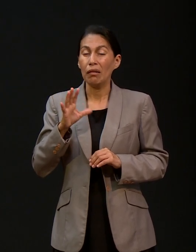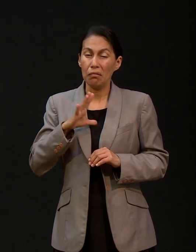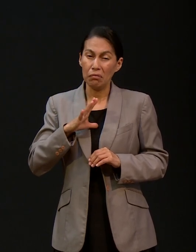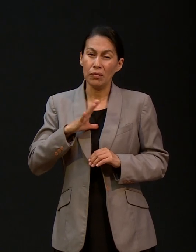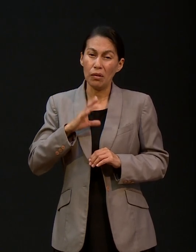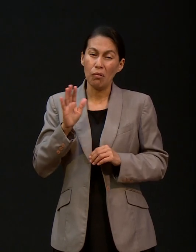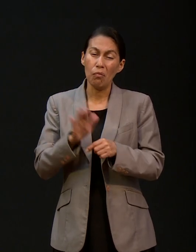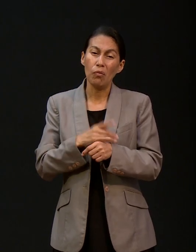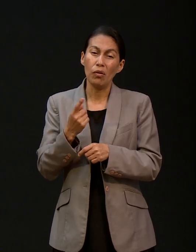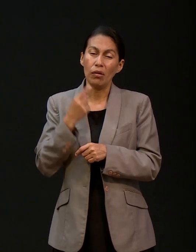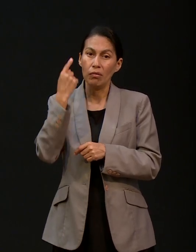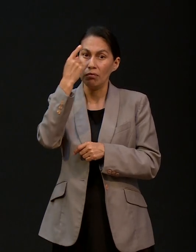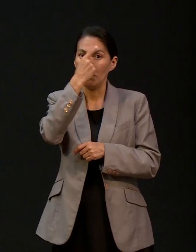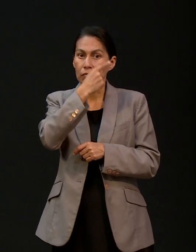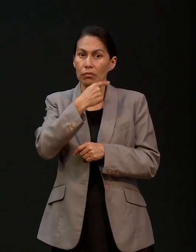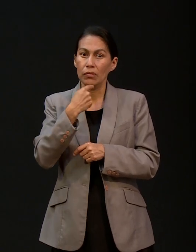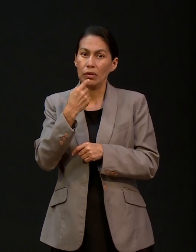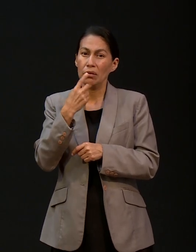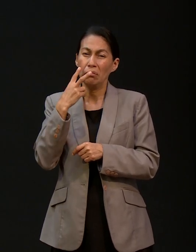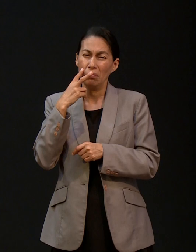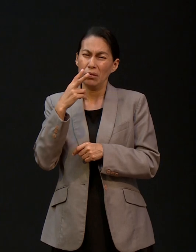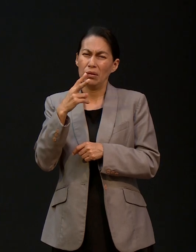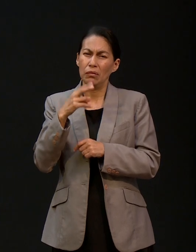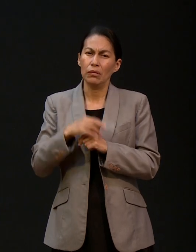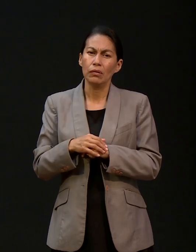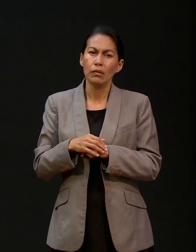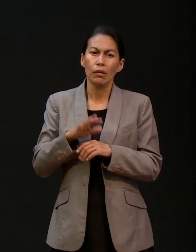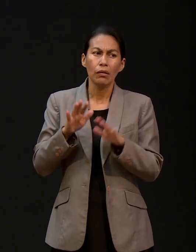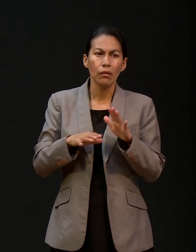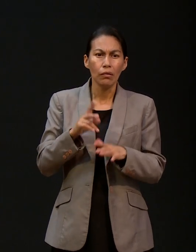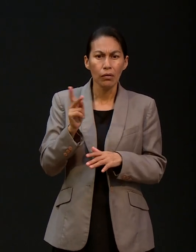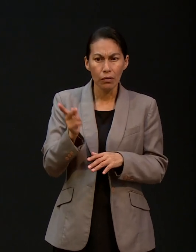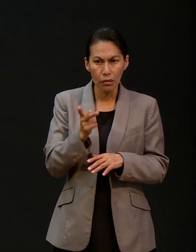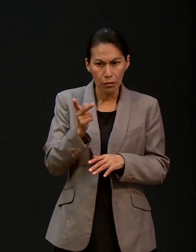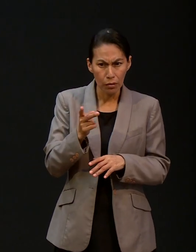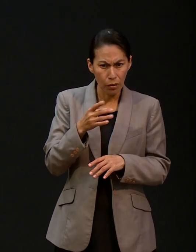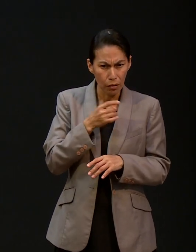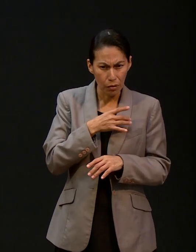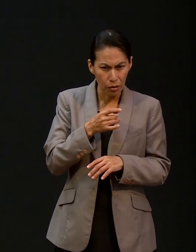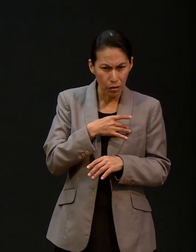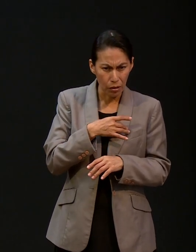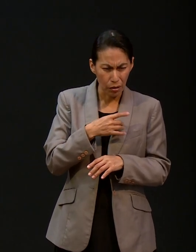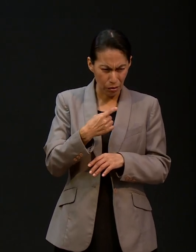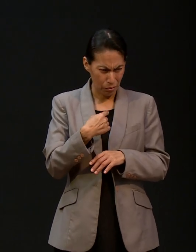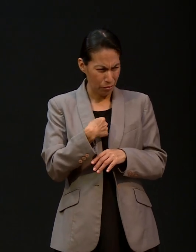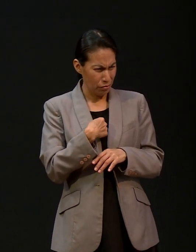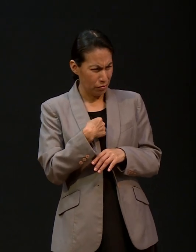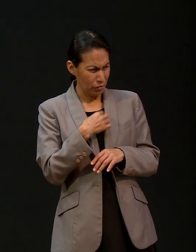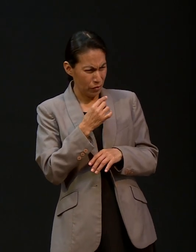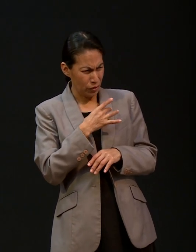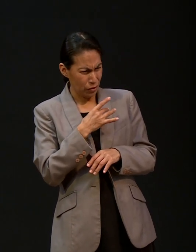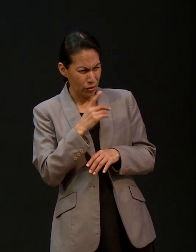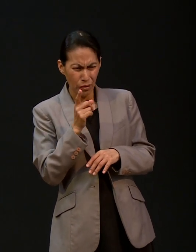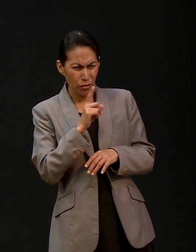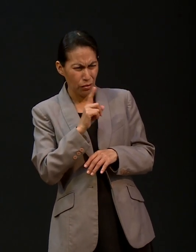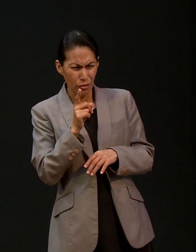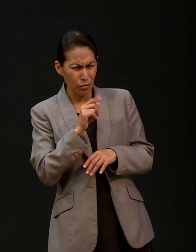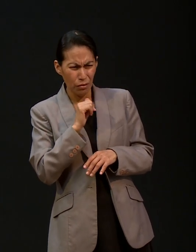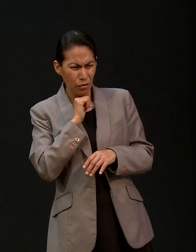denotaba, pero nunca, siempre le dijimos papi, ¿te duele? No, no me duele nada y